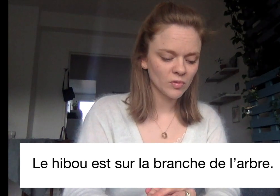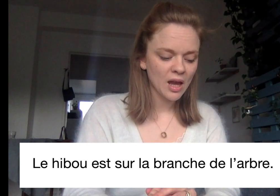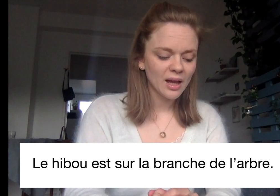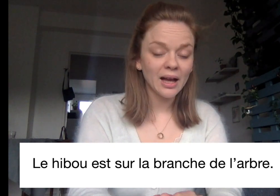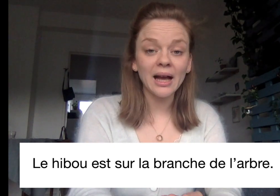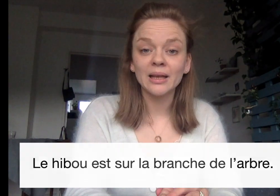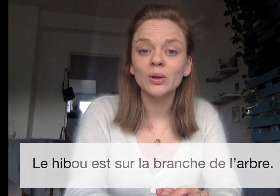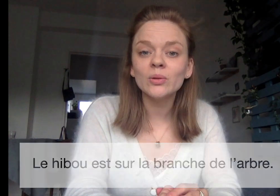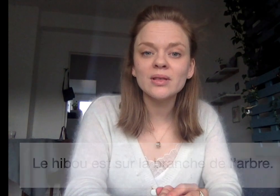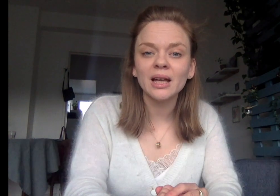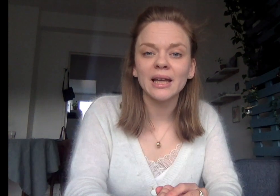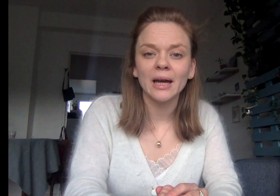Allez, une dernière.